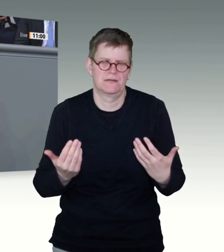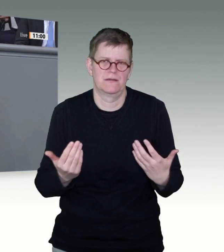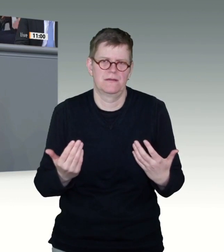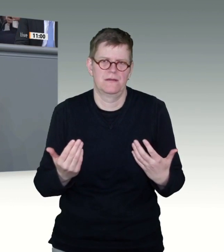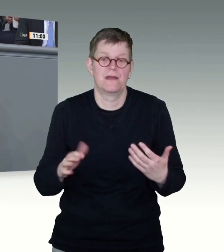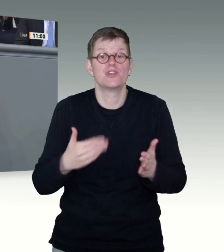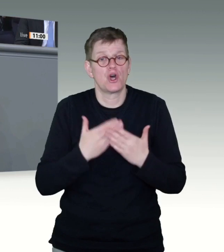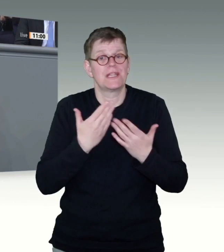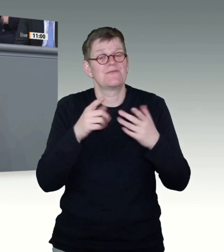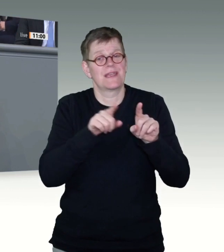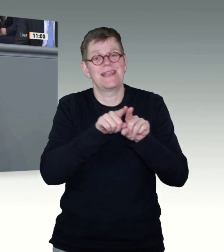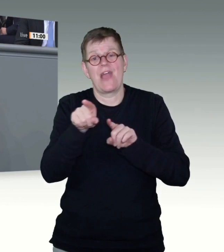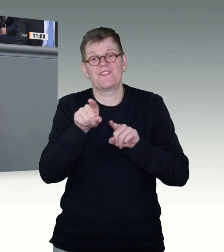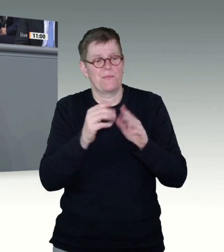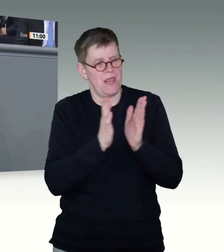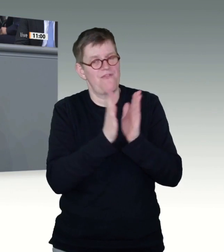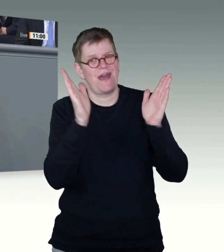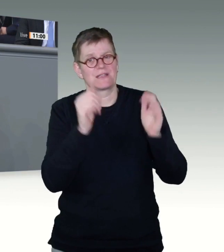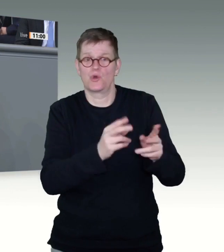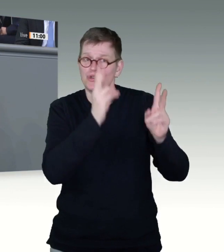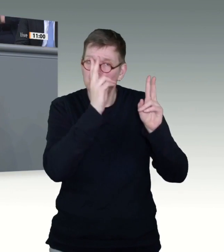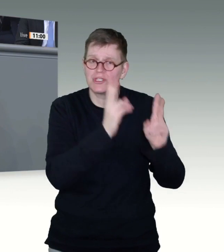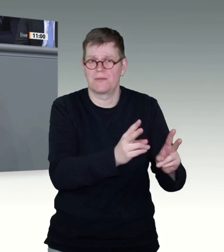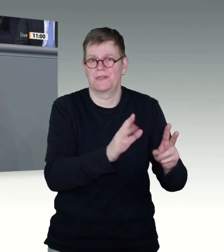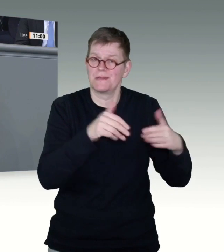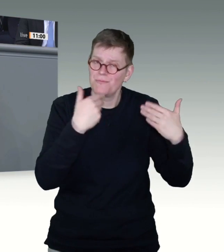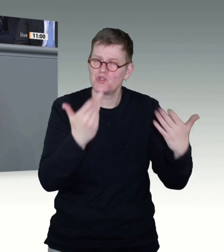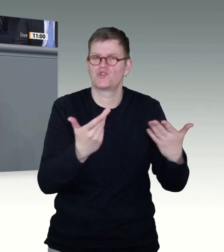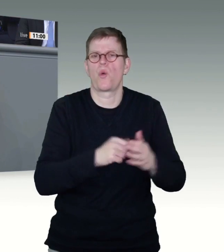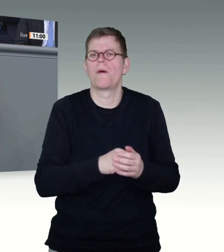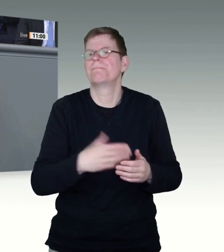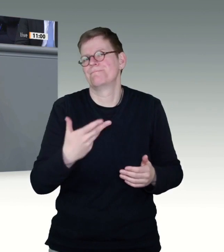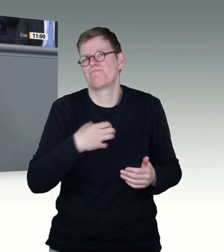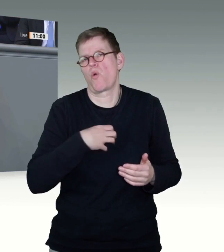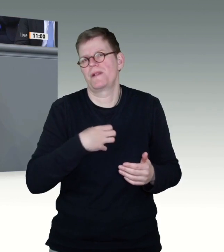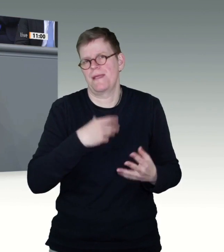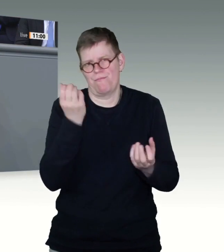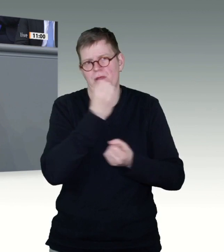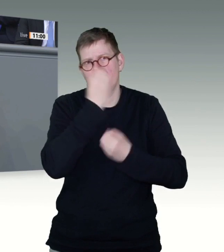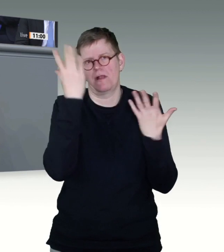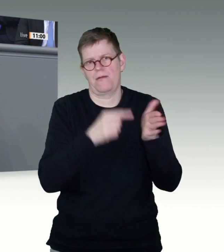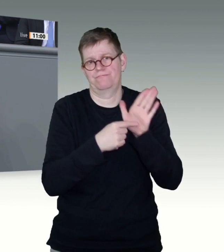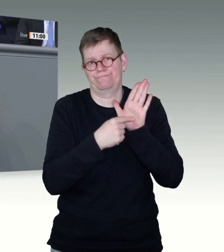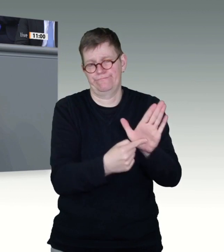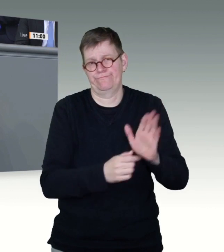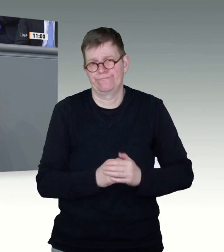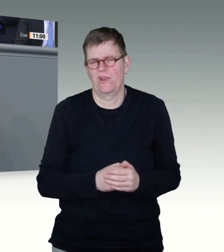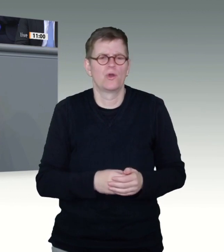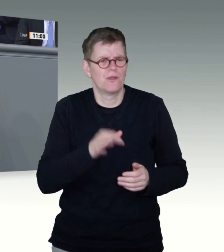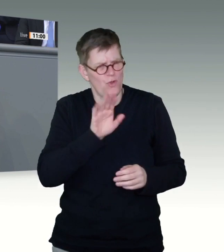adressiert und hierfür auch vorgestern einen für Ihre Verhältnisse ungewöhnlich detaillierten Antrag eingebracht hat, auch